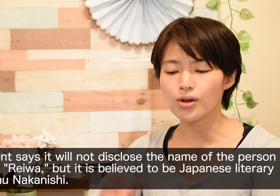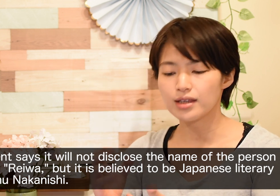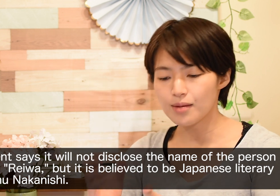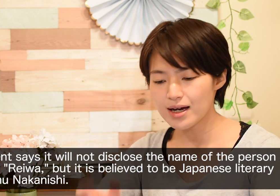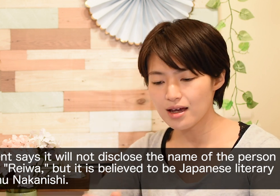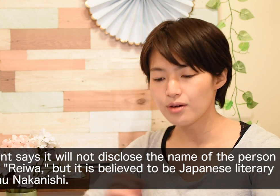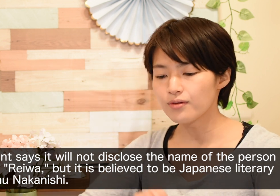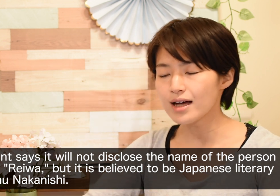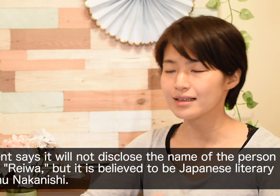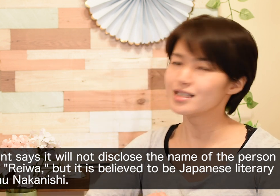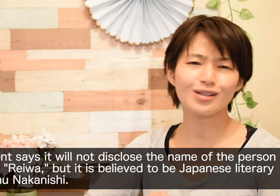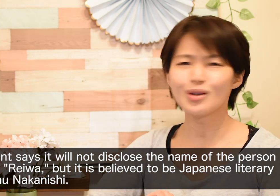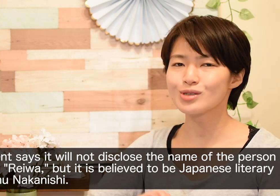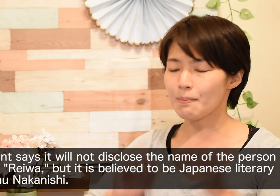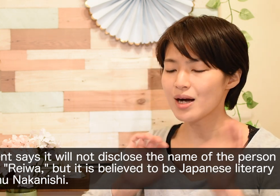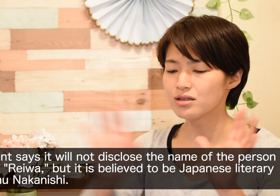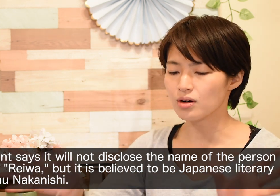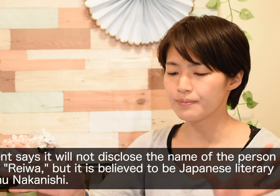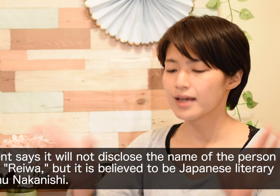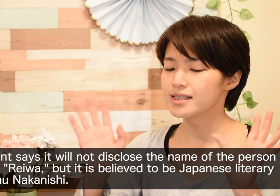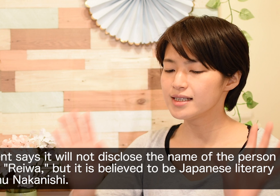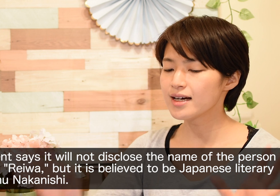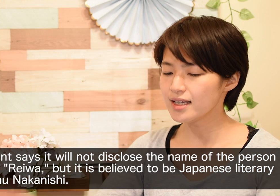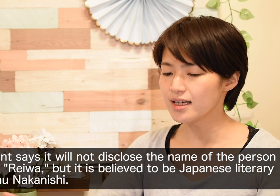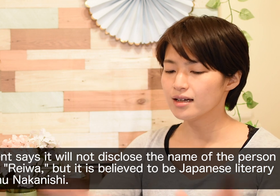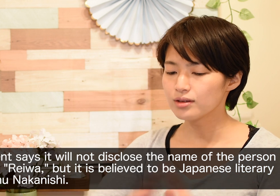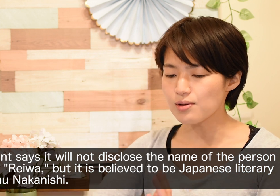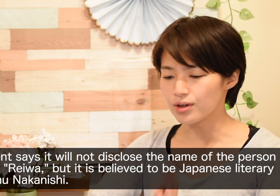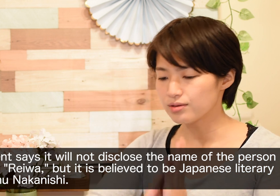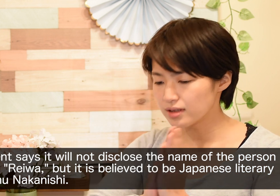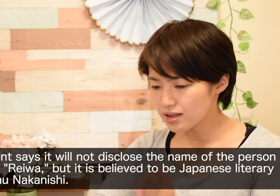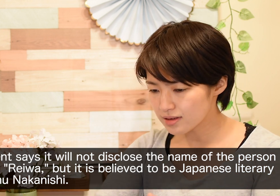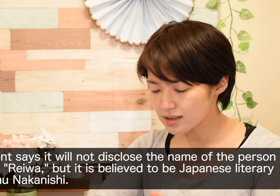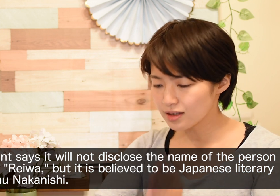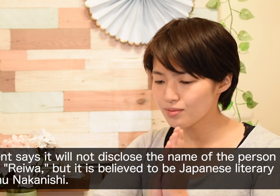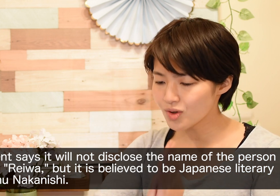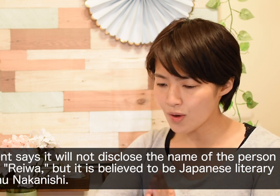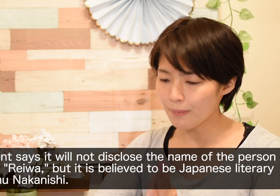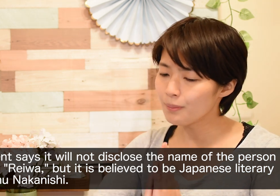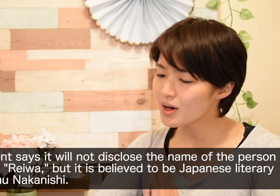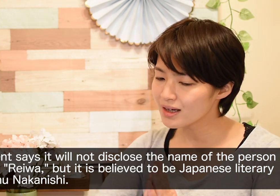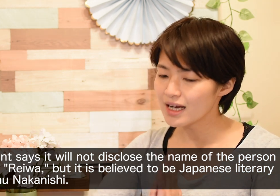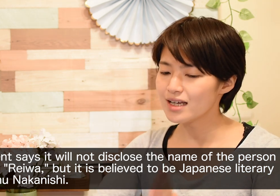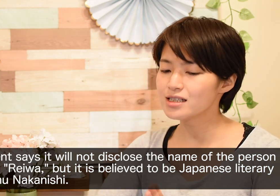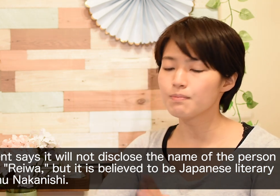名前はdisclose、暴露、しないと言っているんですけどもbut it is